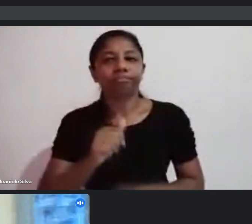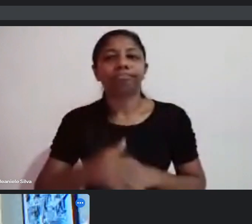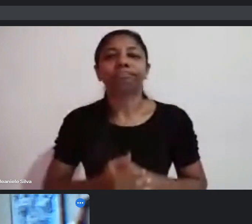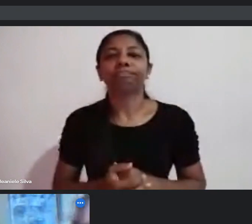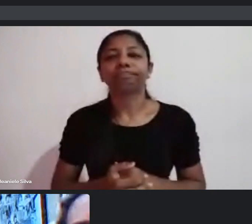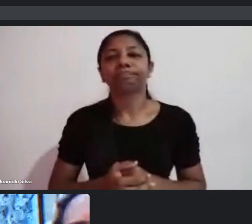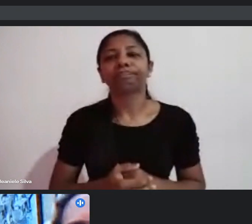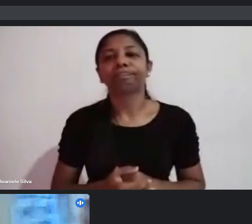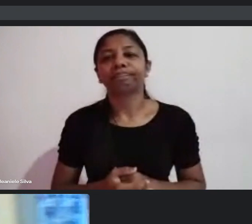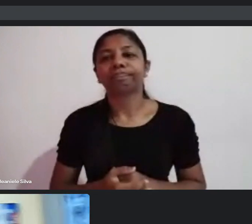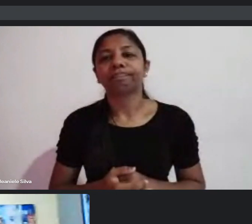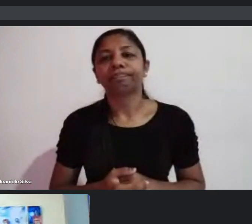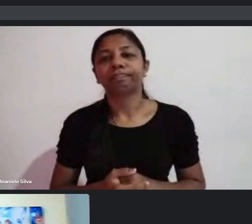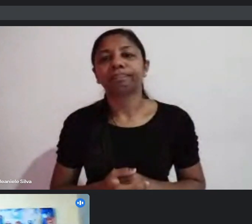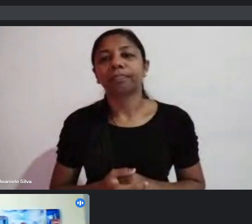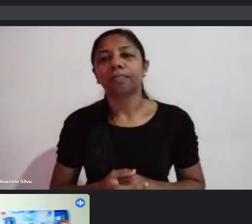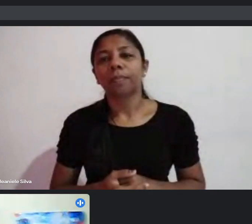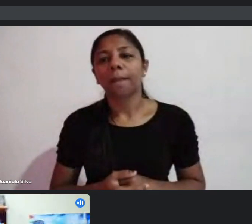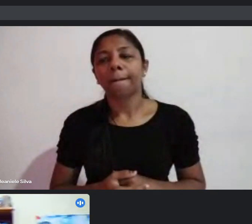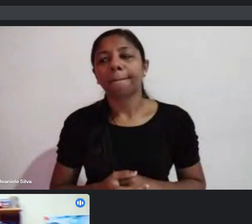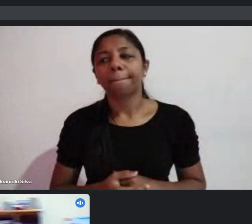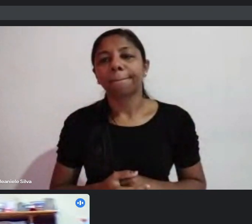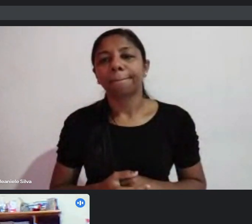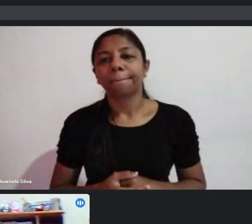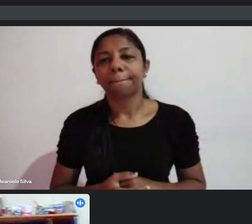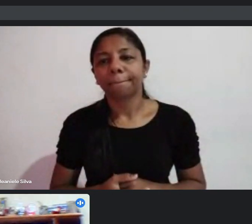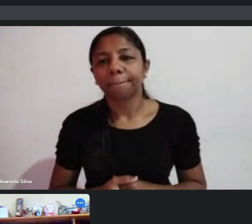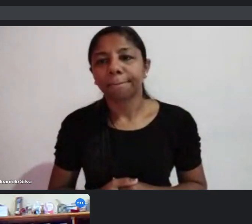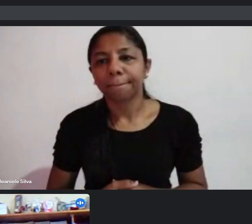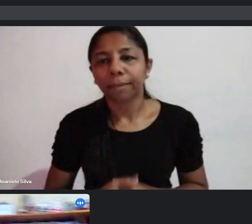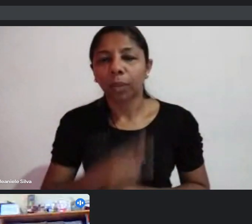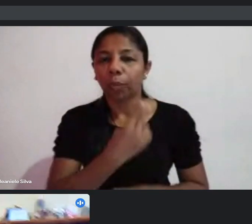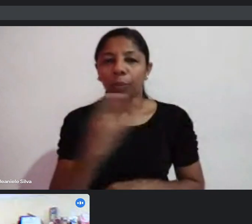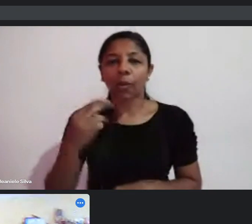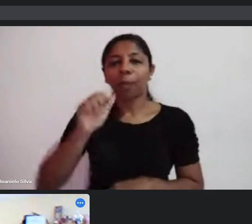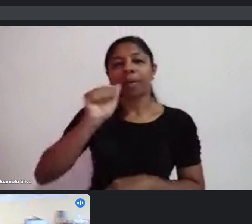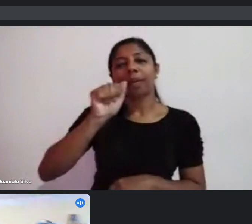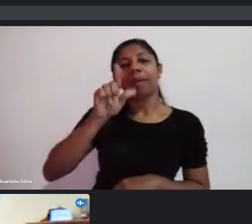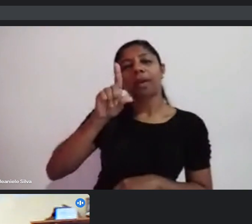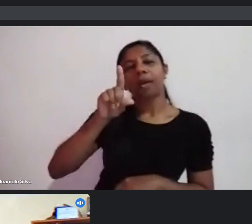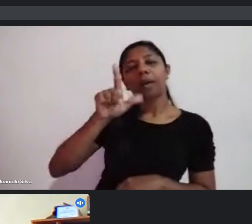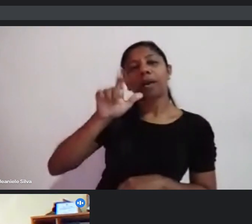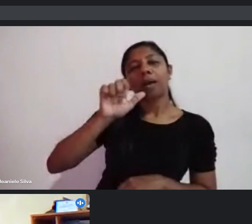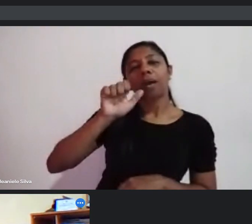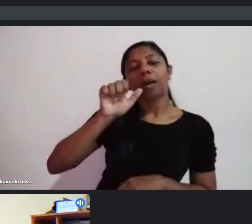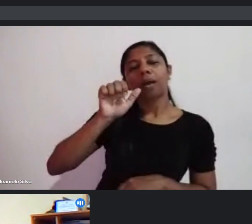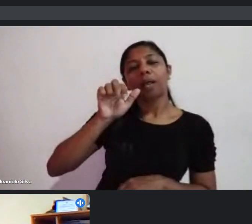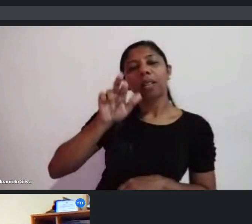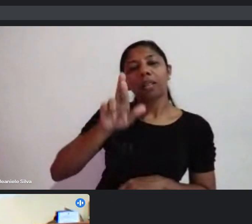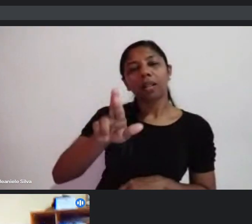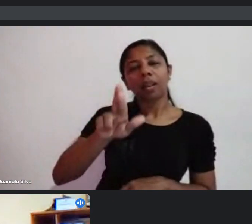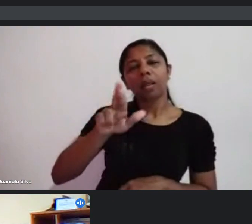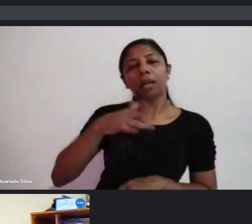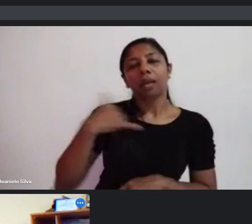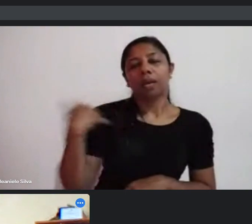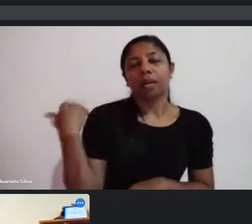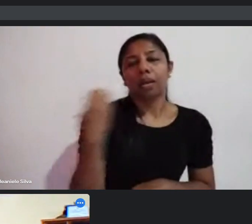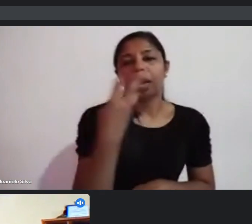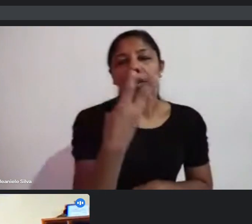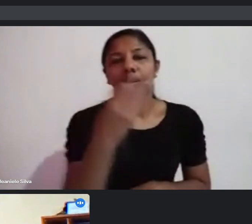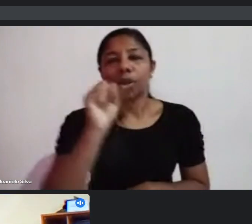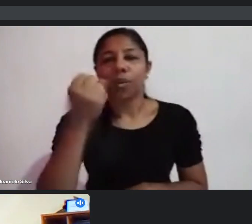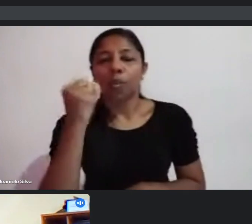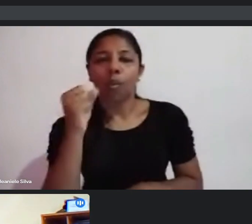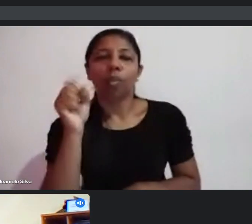eu me chamo Águas Barros, sou um ano de 38 anos, Barros,